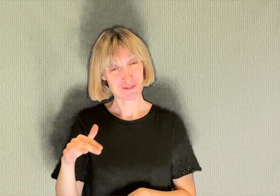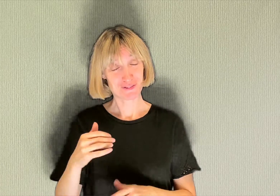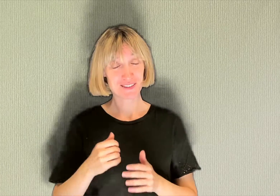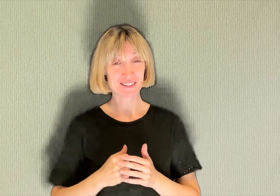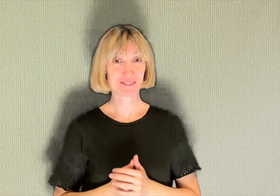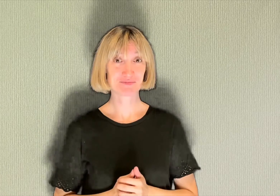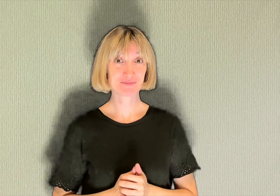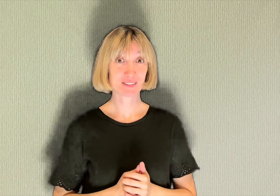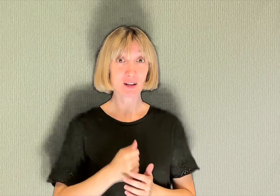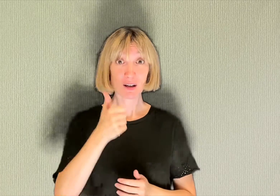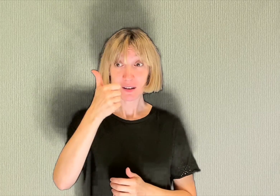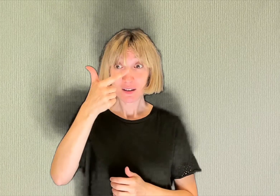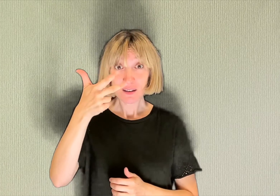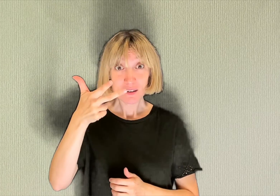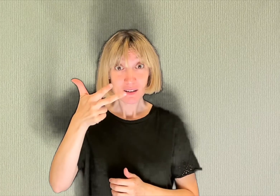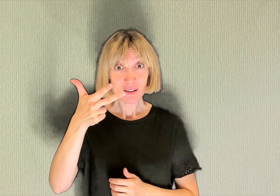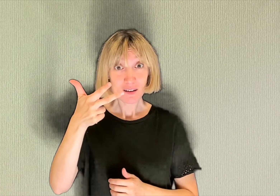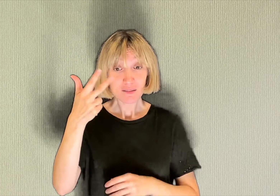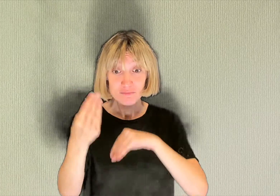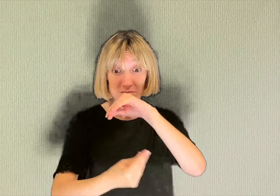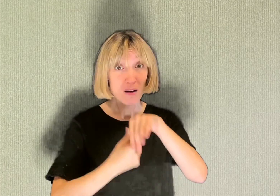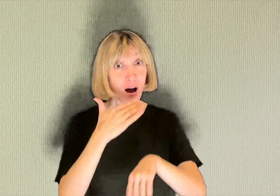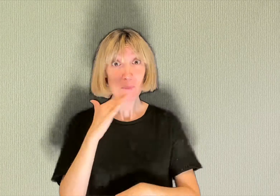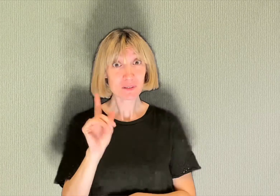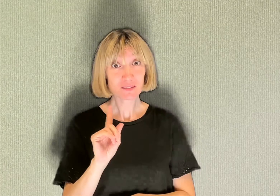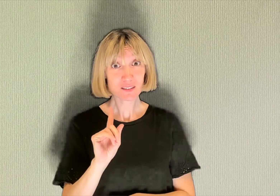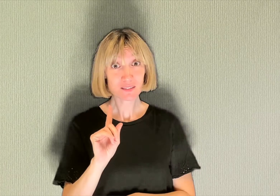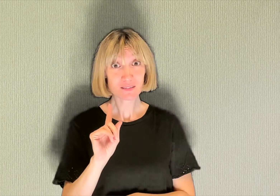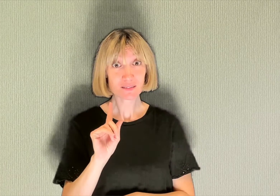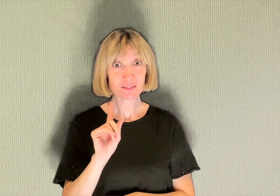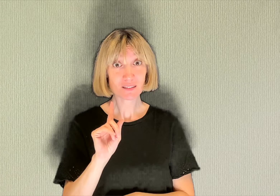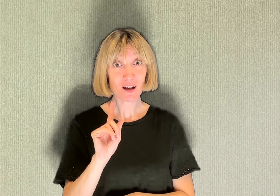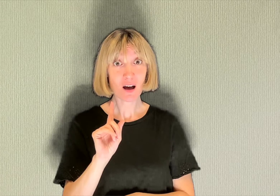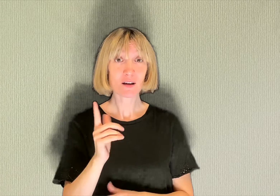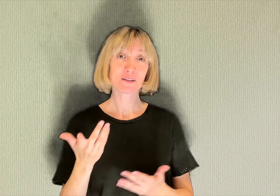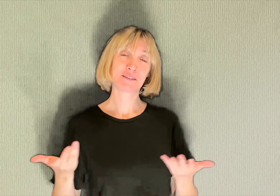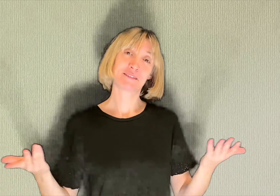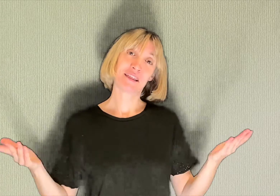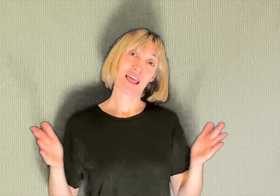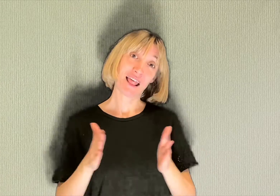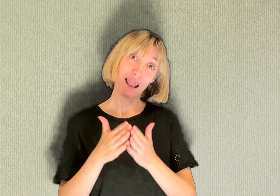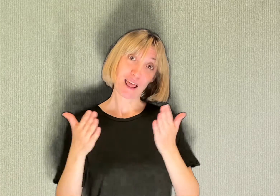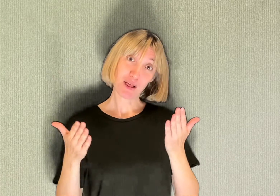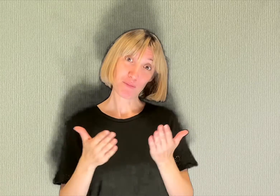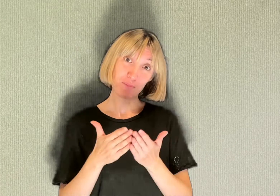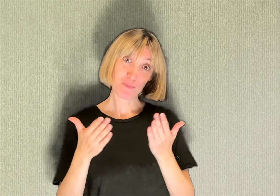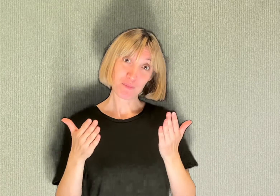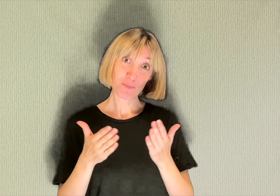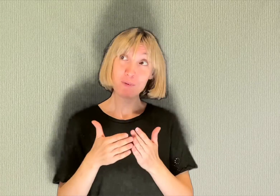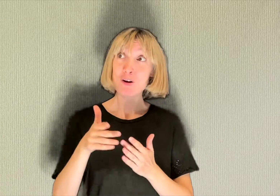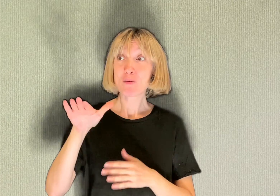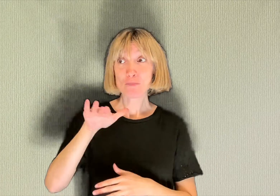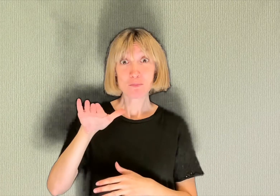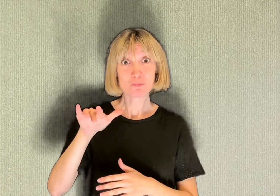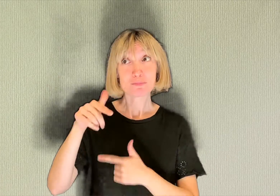E se tutte queste scuse non bastano, dedicherò questo libro al bambino che questa grande persona è stato.